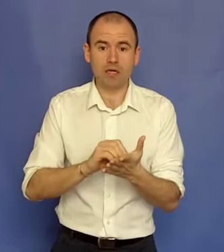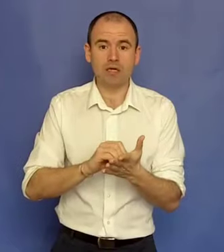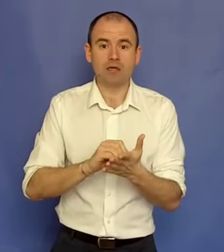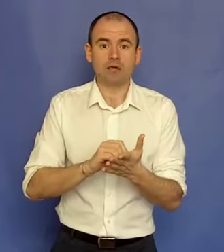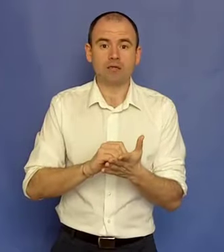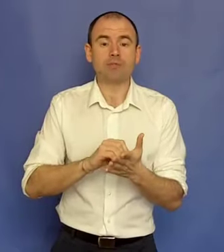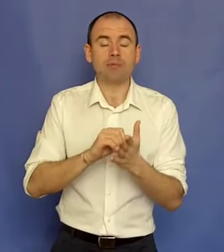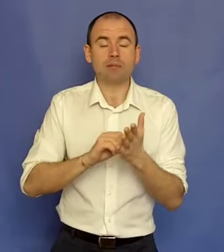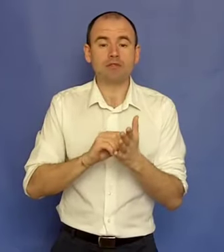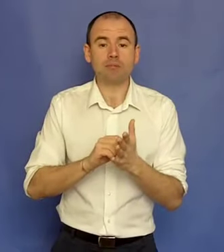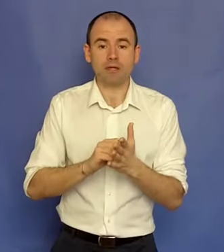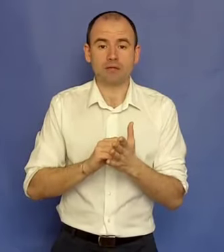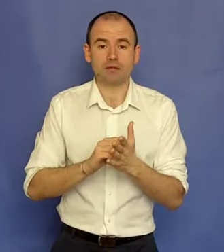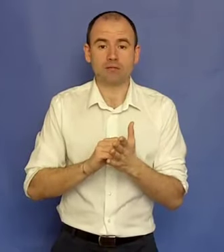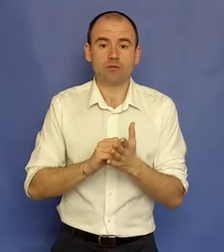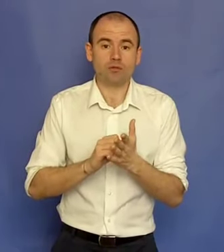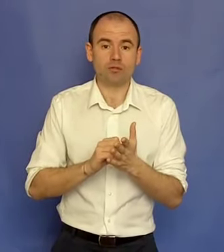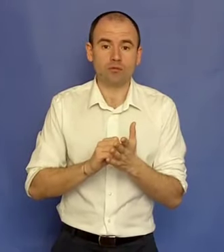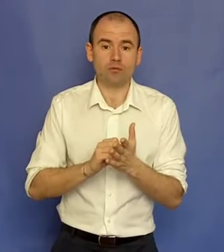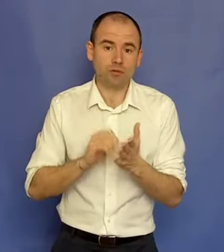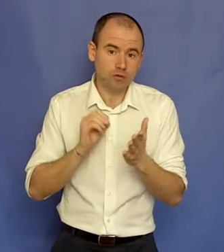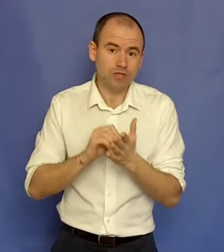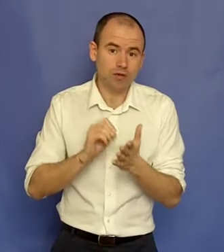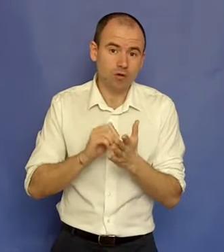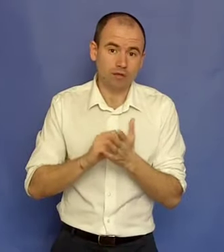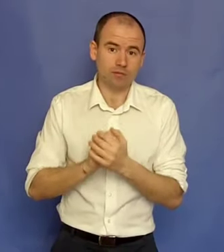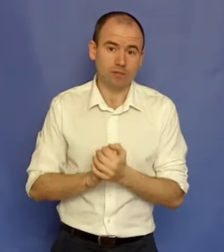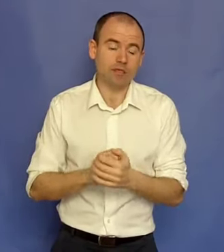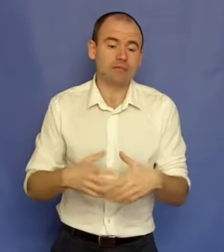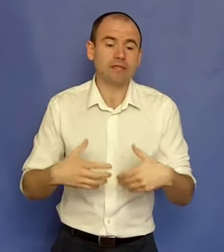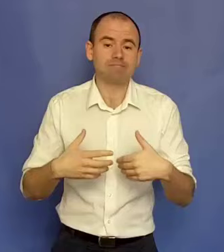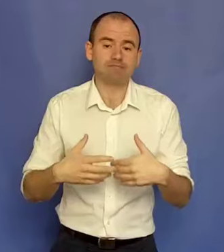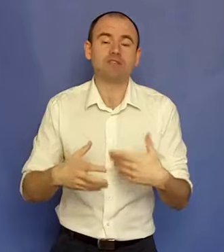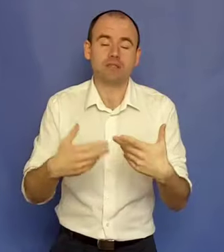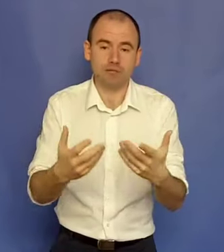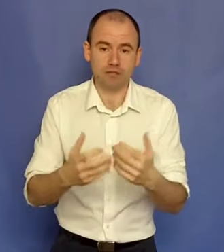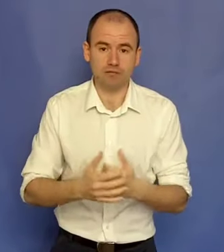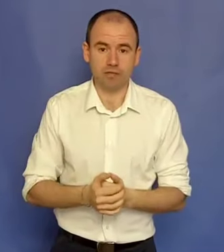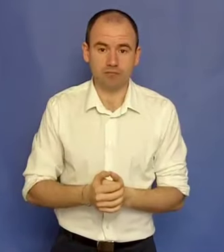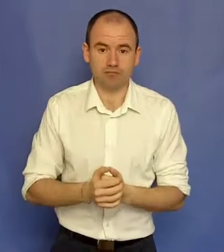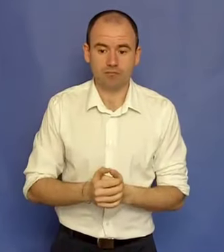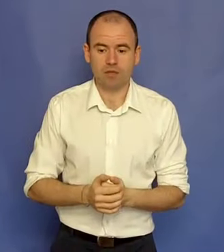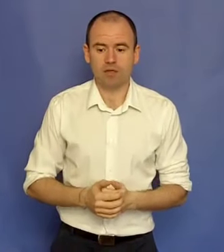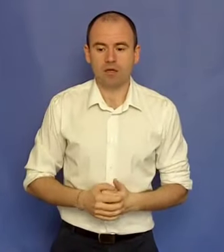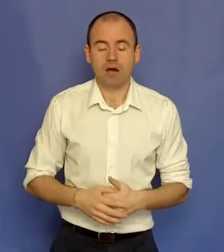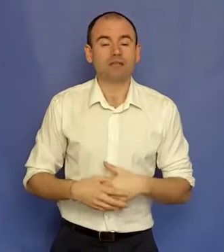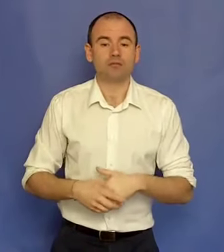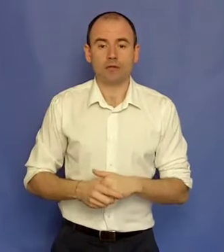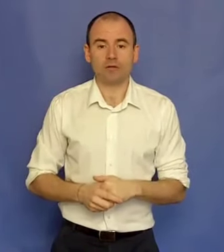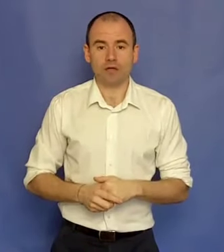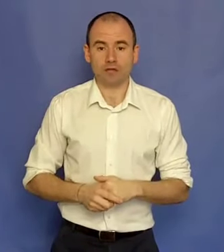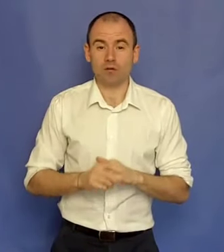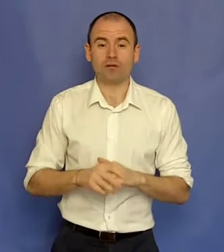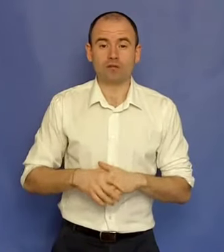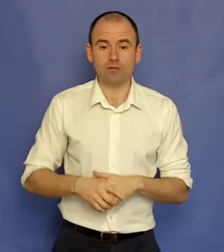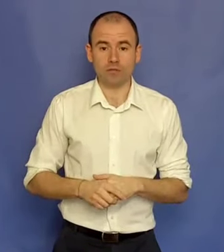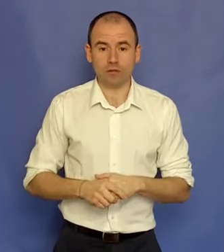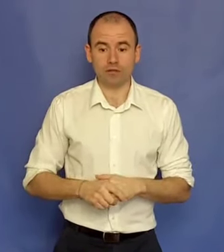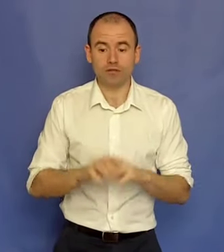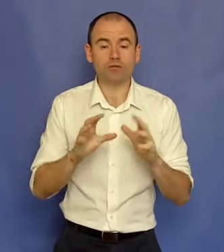și primeam niște bani, pur și simplu, pentru acele ore pe care mi le vindeam, dacă vrei. Astăzi nu mai fac asta, nu mai fac de mult timp asta. Și